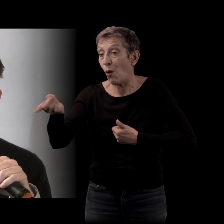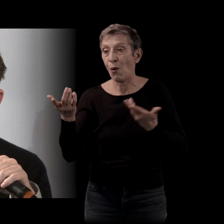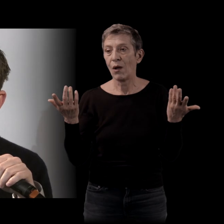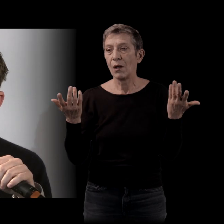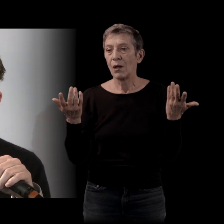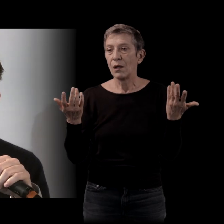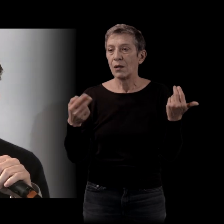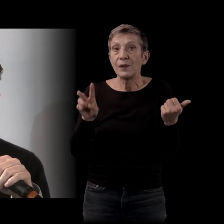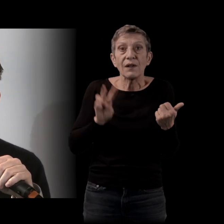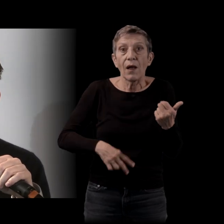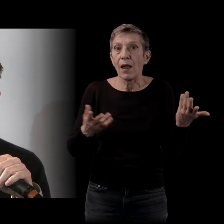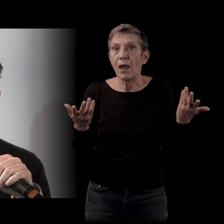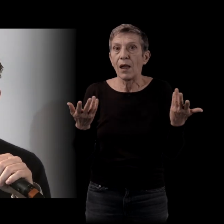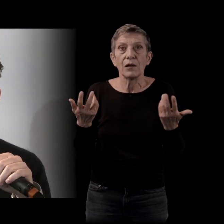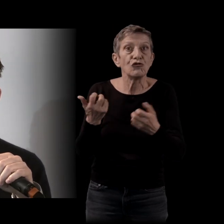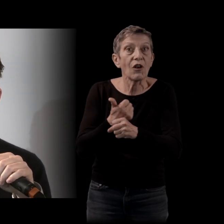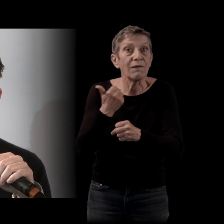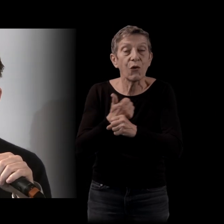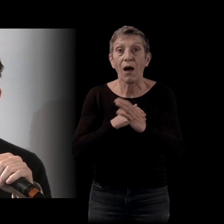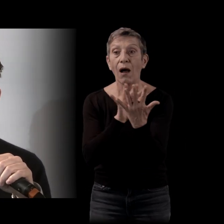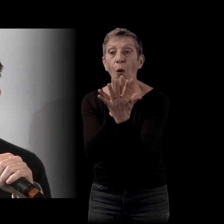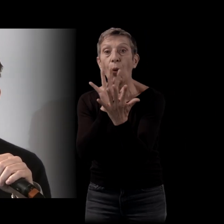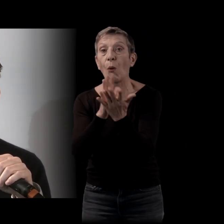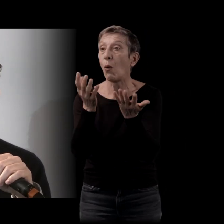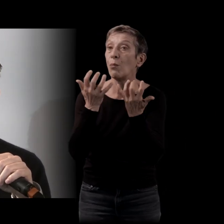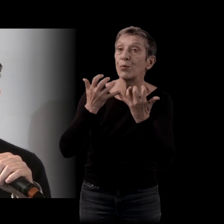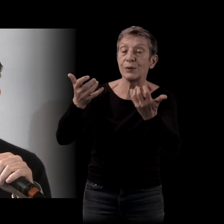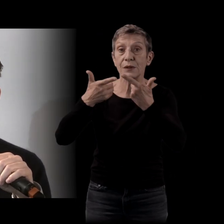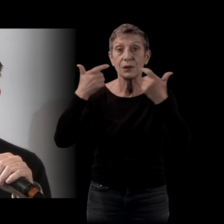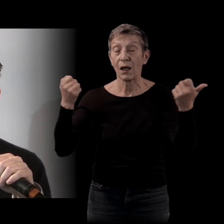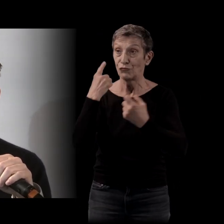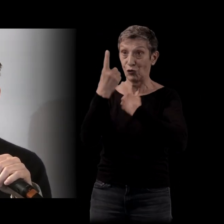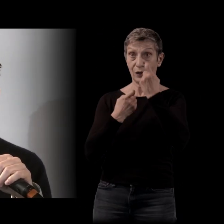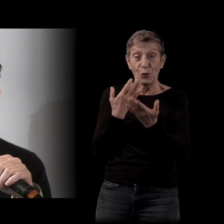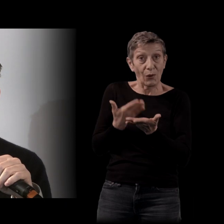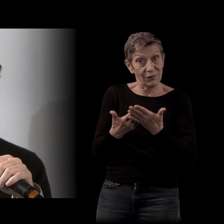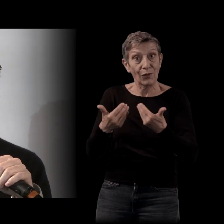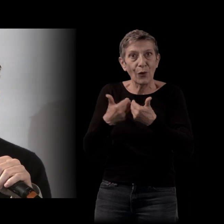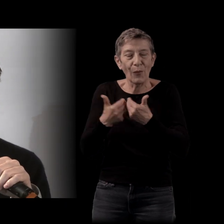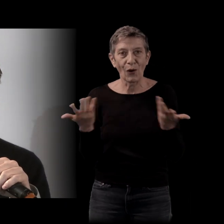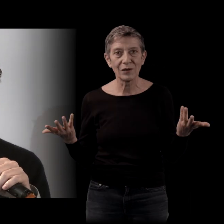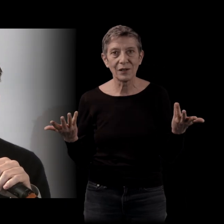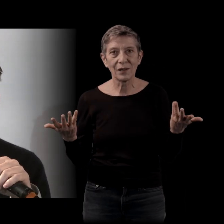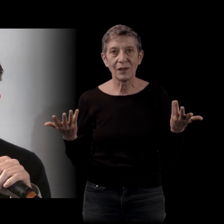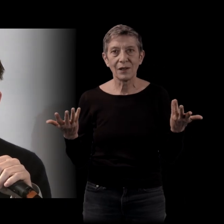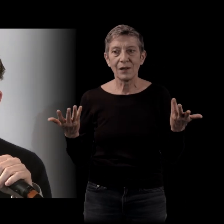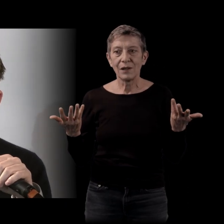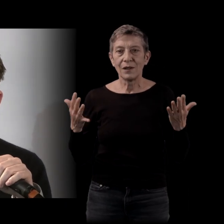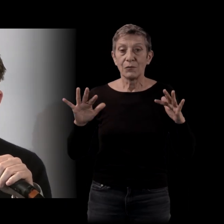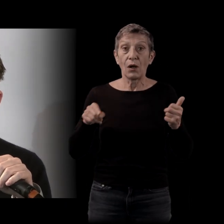toutes les rencontres que je fais. Donc ça prend presque une importance malgré moi. Mais oui,